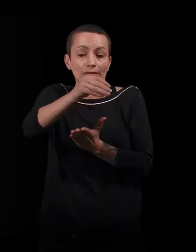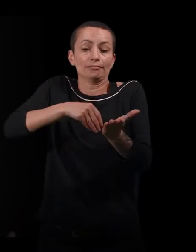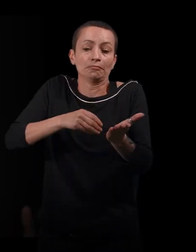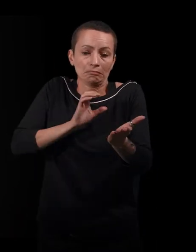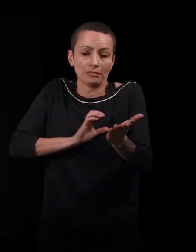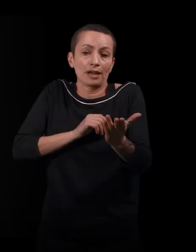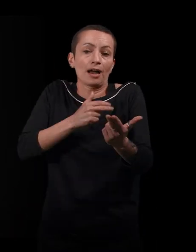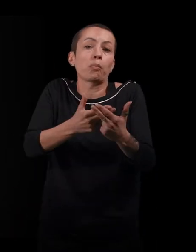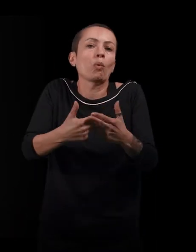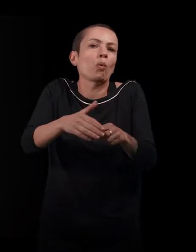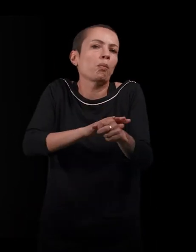-être pas complètement aboutie dans ce roman.